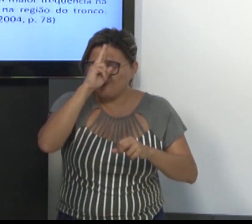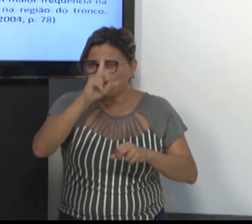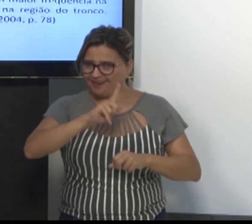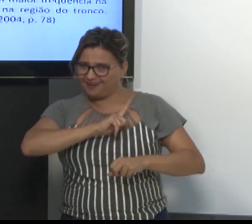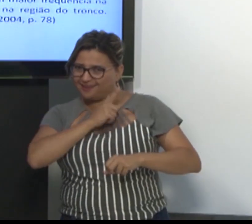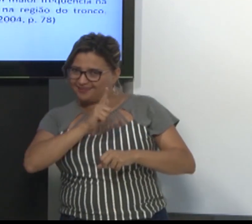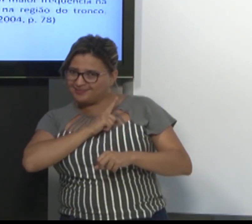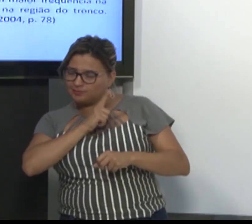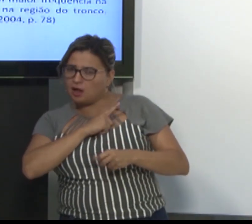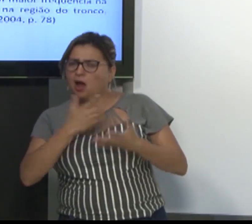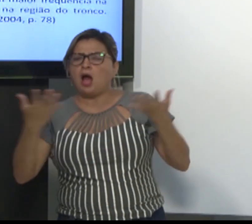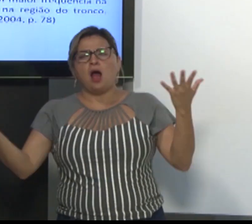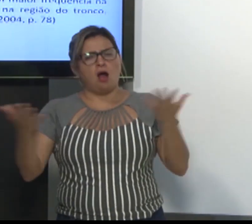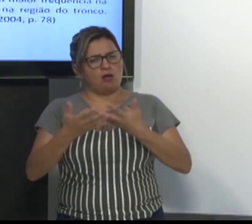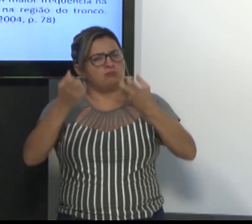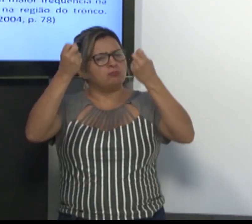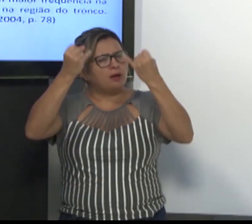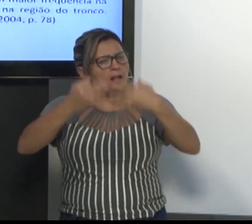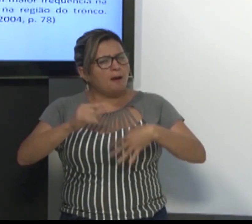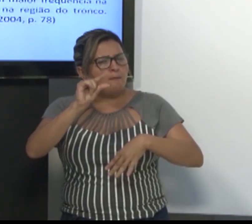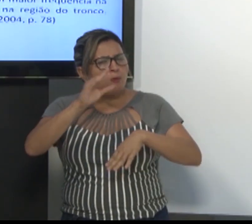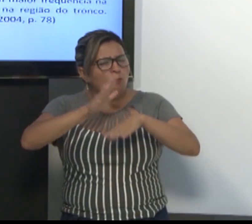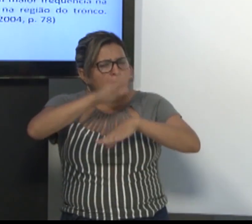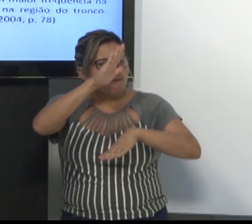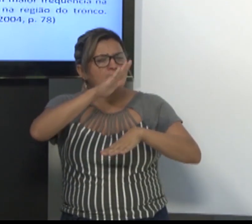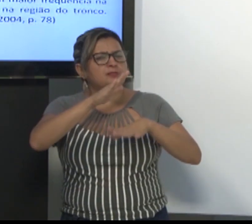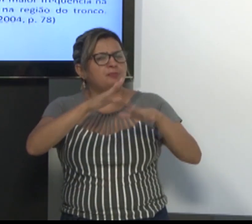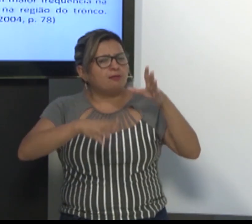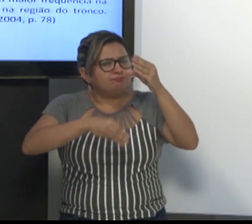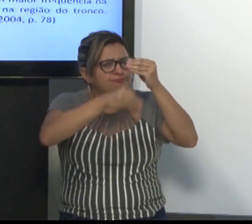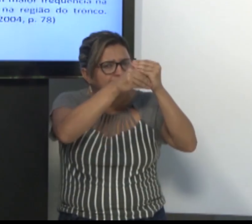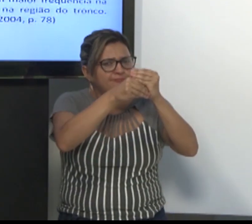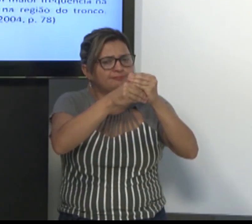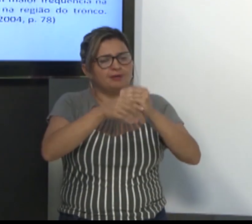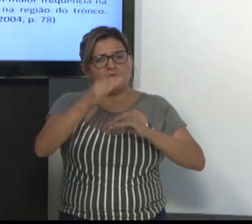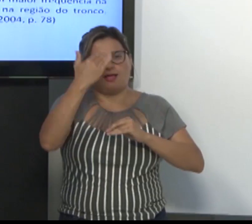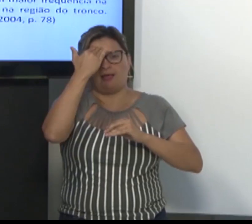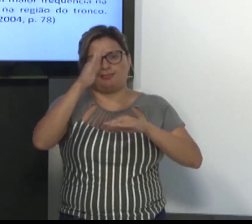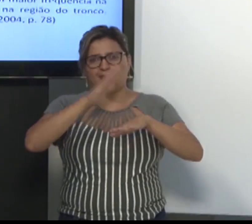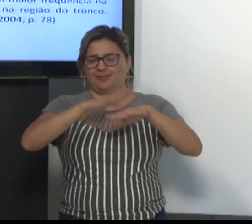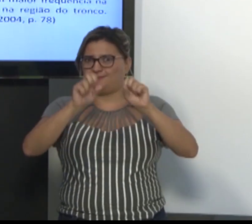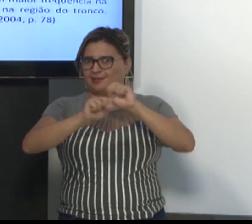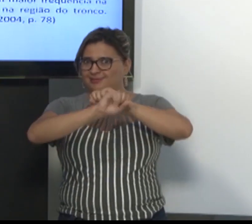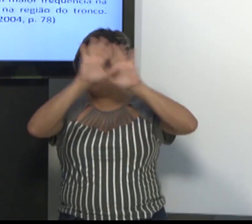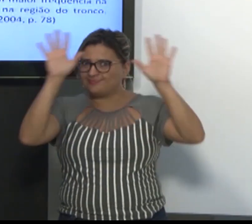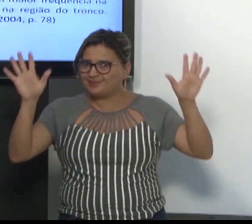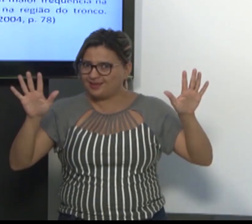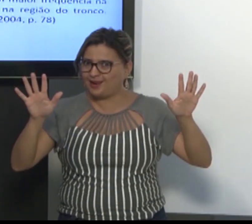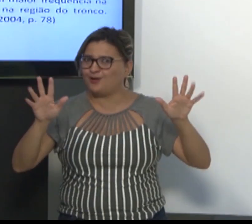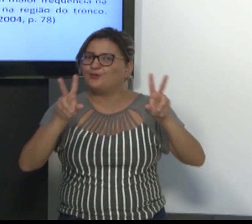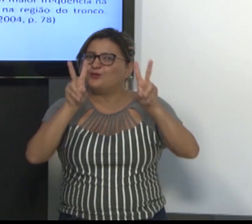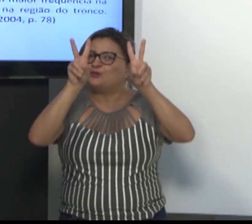Agora, explicando isso, vocês irão sintetizar melhor esta aula. A